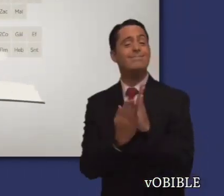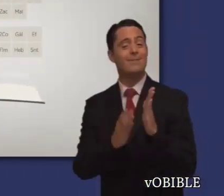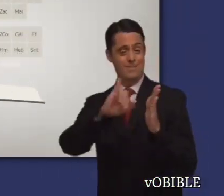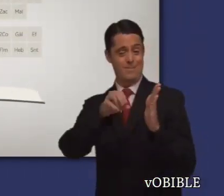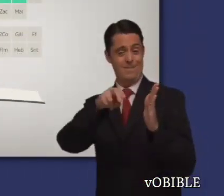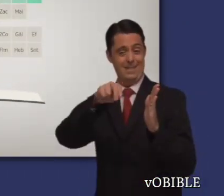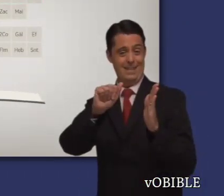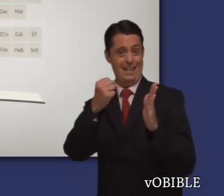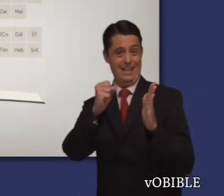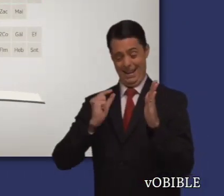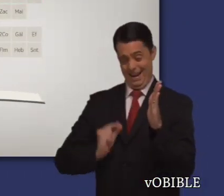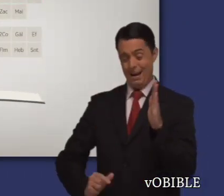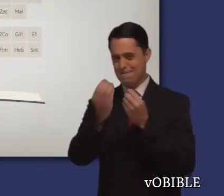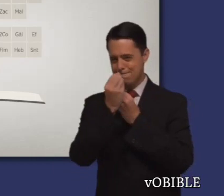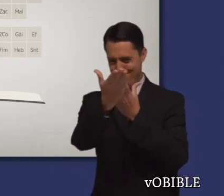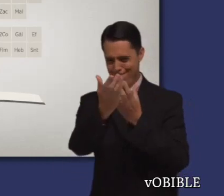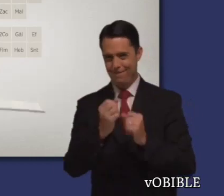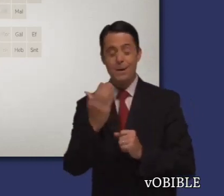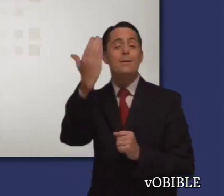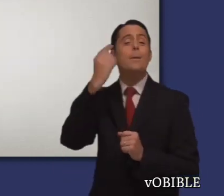Información sobre el libro de Jonás